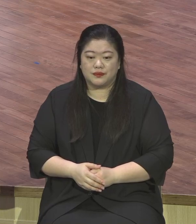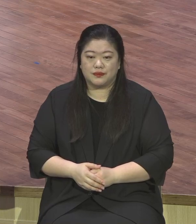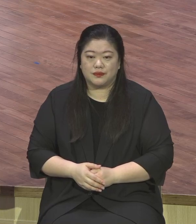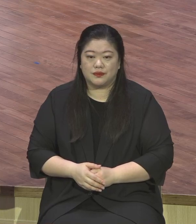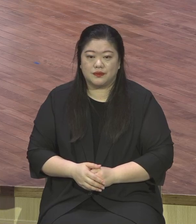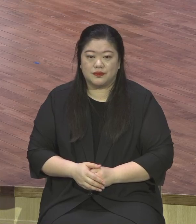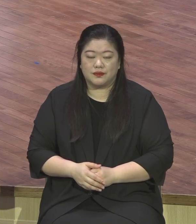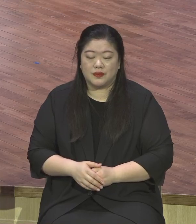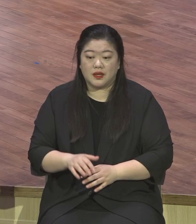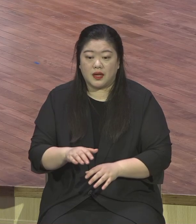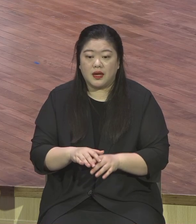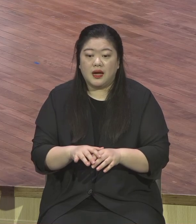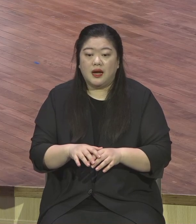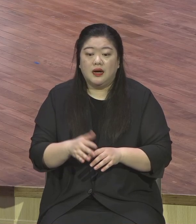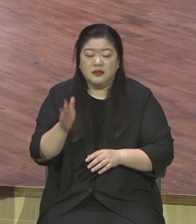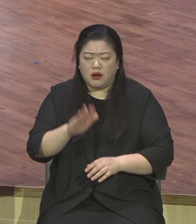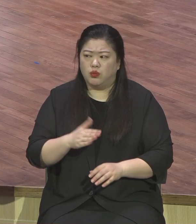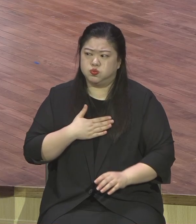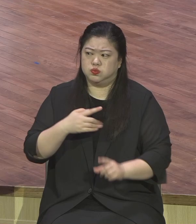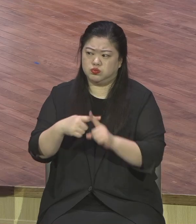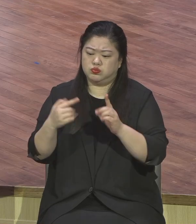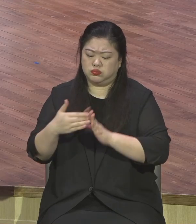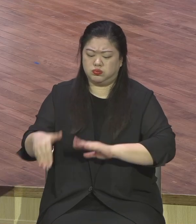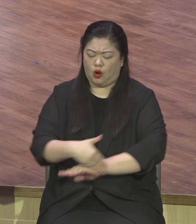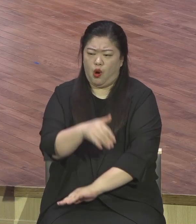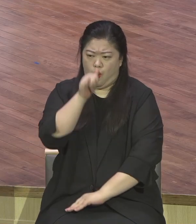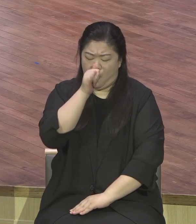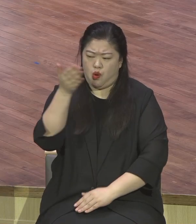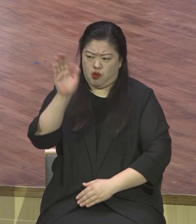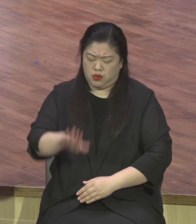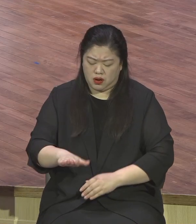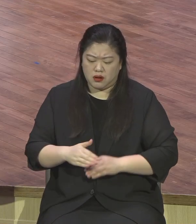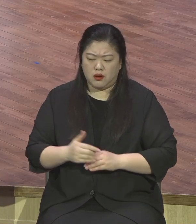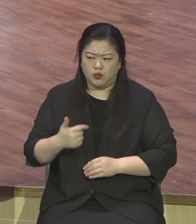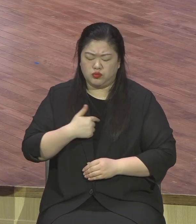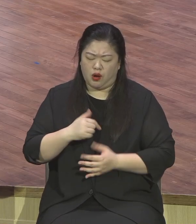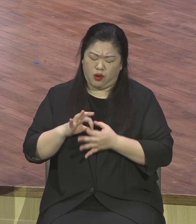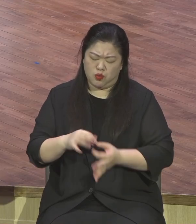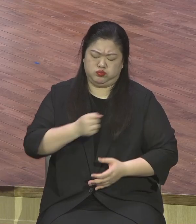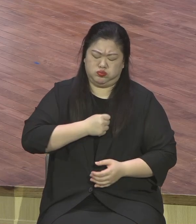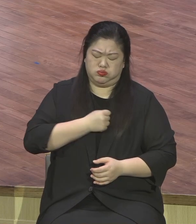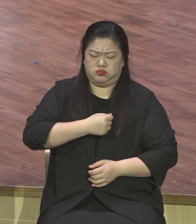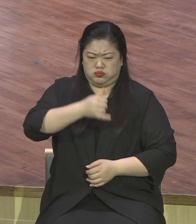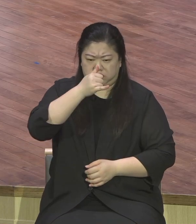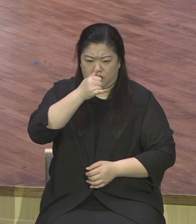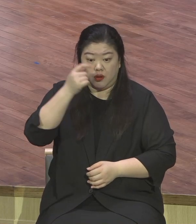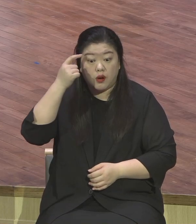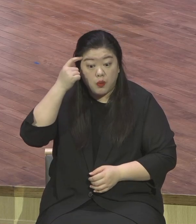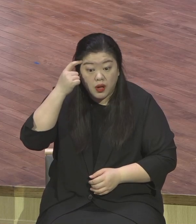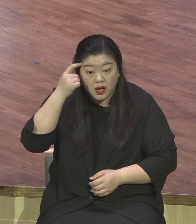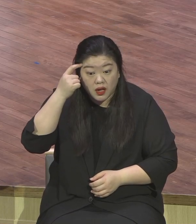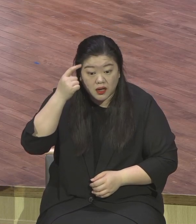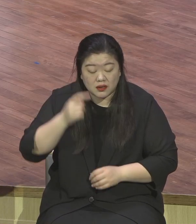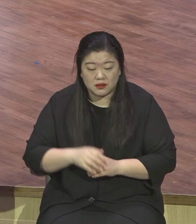실제적으로 예수를 성경대로 믿는 사람은 늘 신명천국이에요